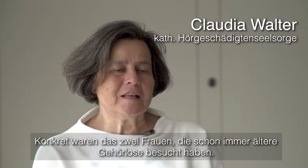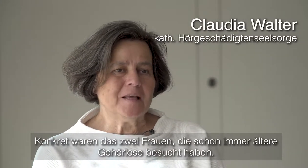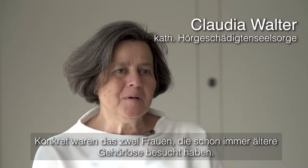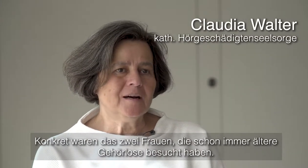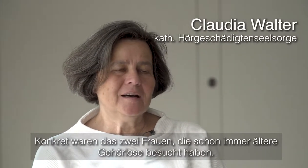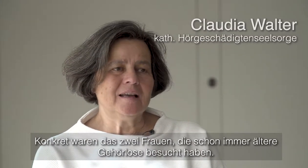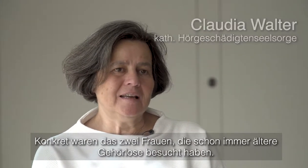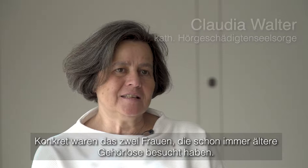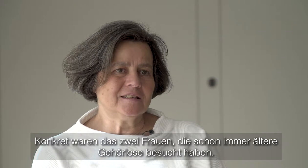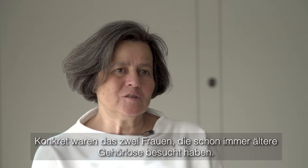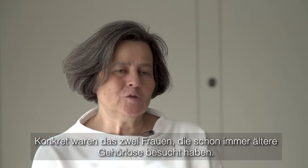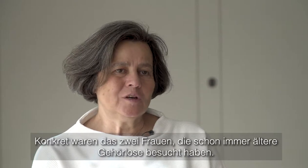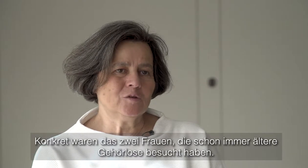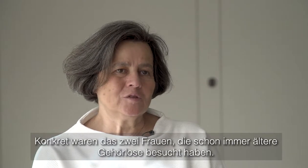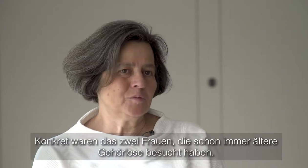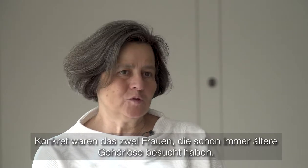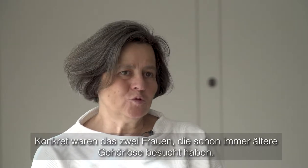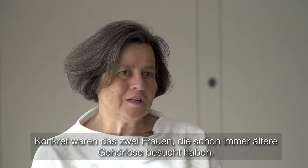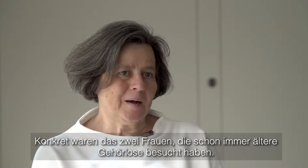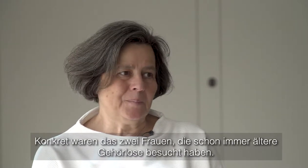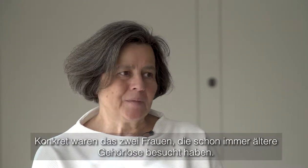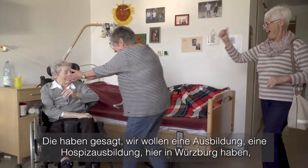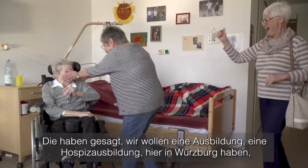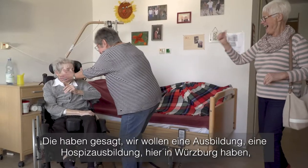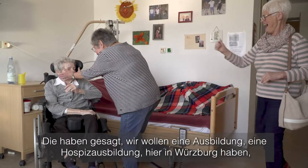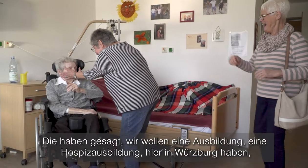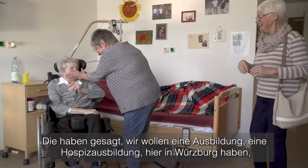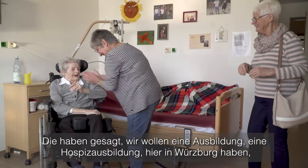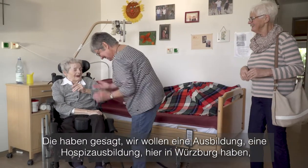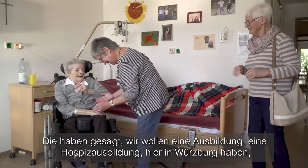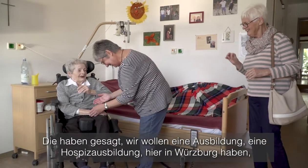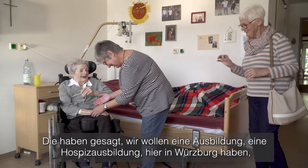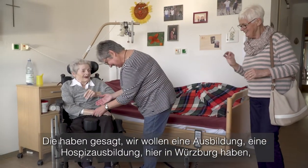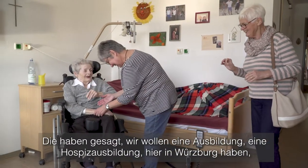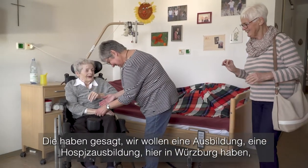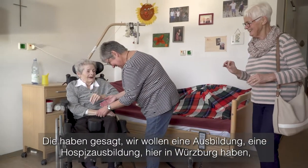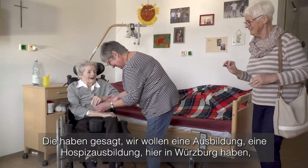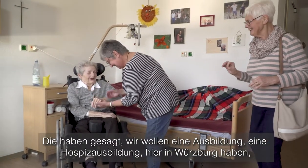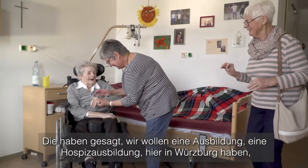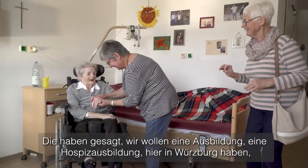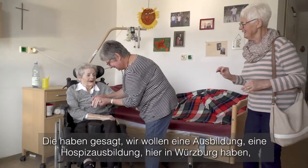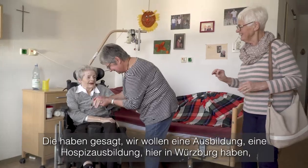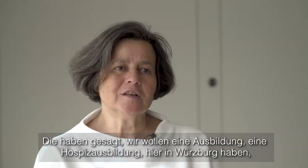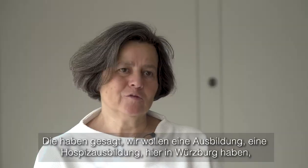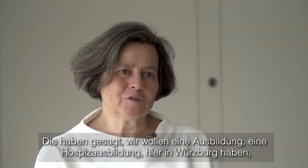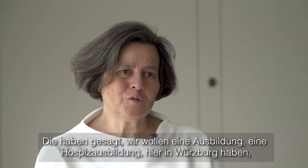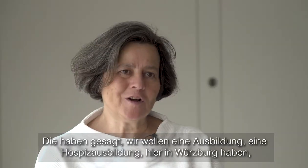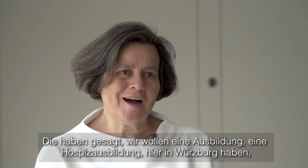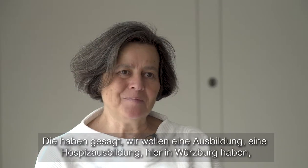immer ältere Gehörlose besucht haben. Die haben gesagt, wir wollen eine Ausbildung, eine Hospizausbildung hier in Würzburg haben,